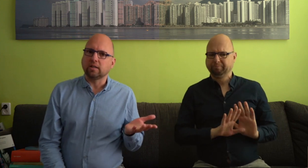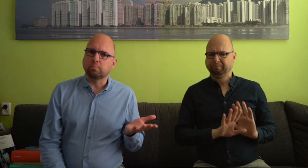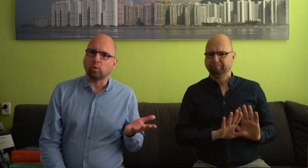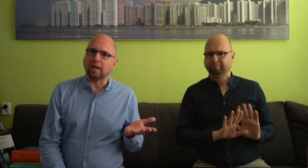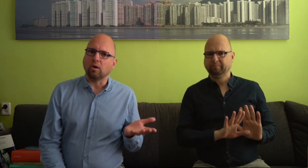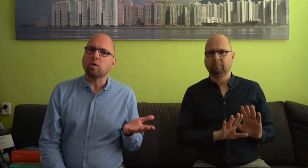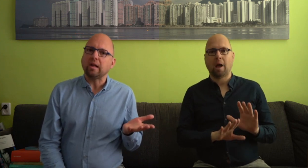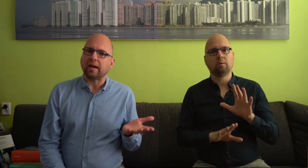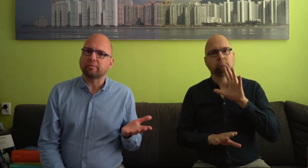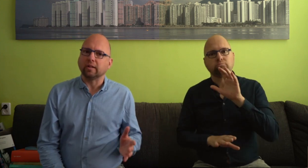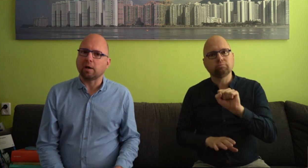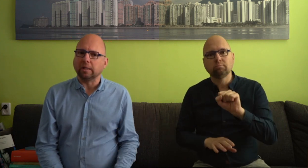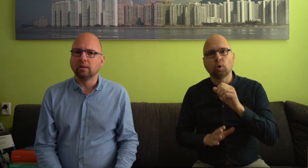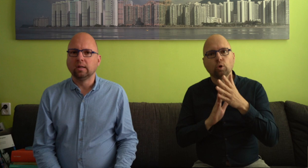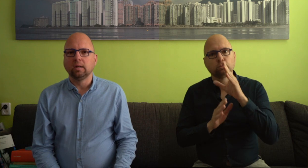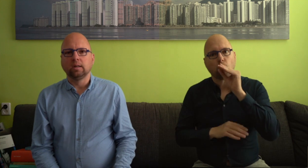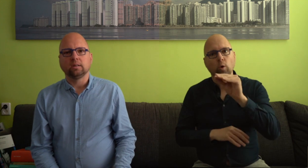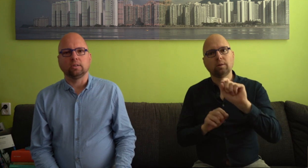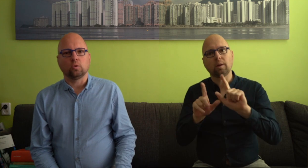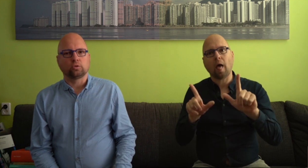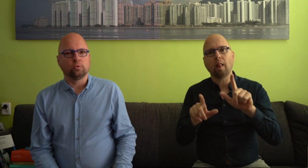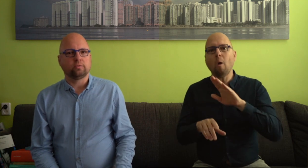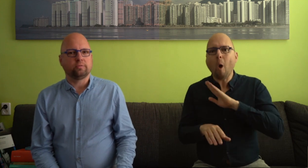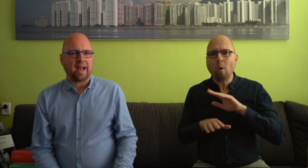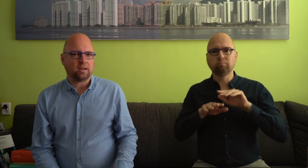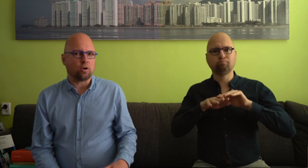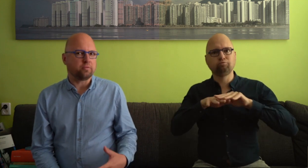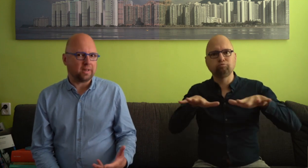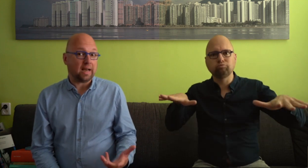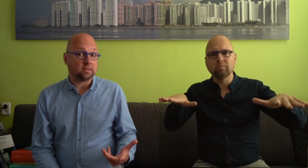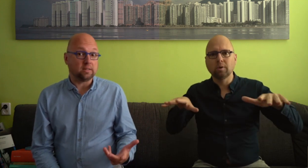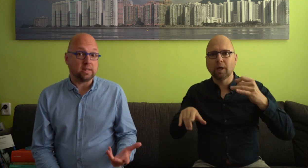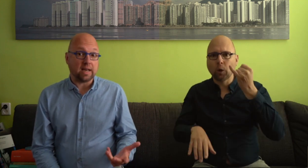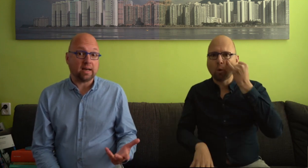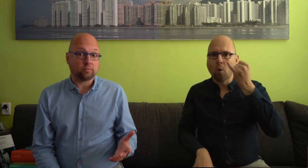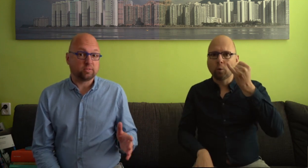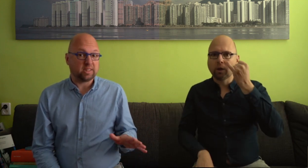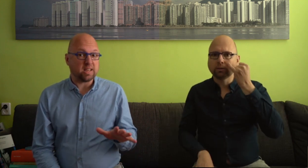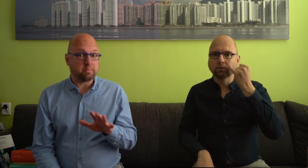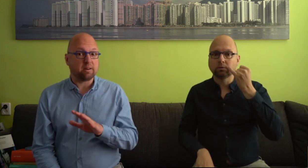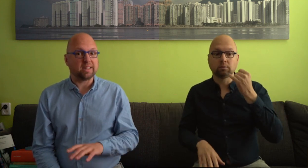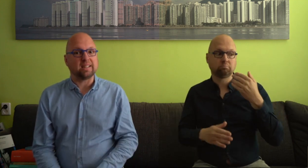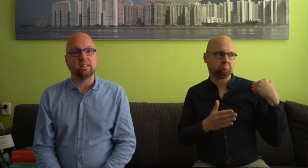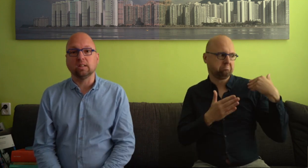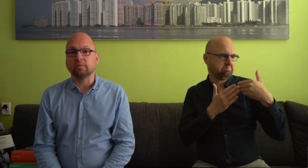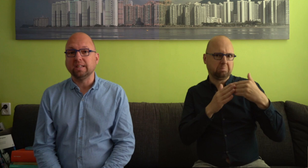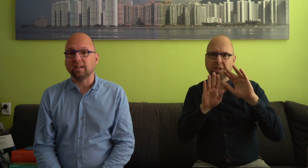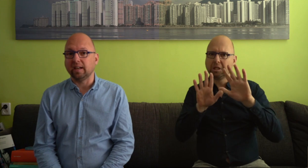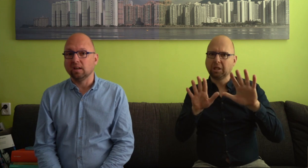ingesproken taal ook heel erg veel hebben. Dat is onderzoek eigenlijk ook van de laatste tien jaar steeds meer, wat laat zien dat we niet alleen